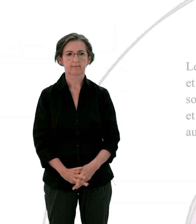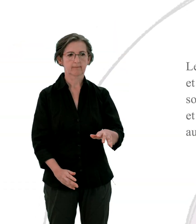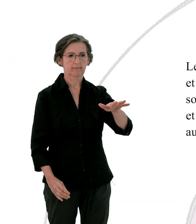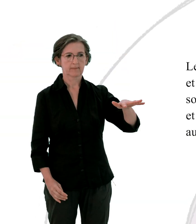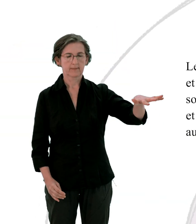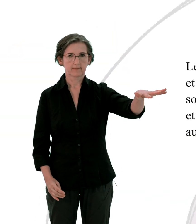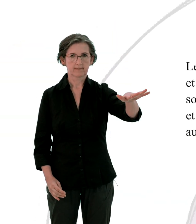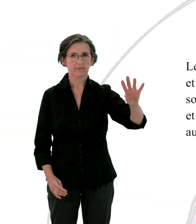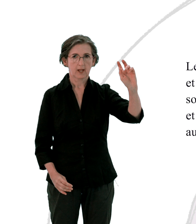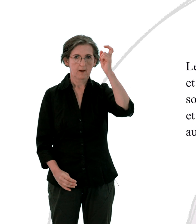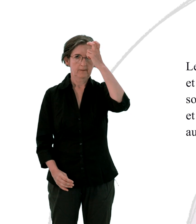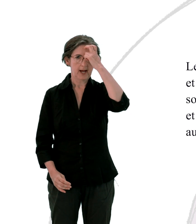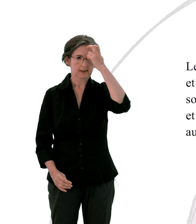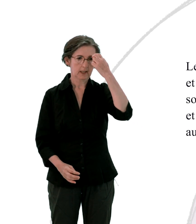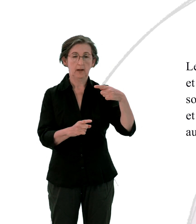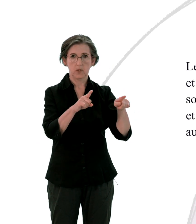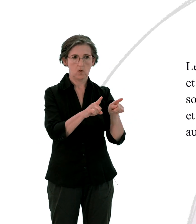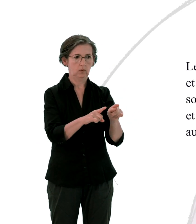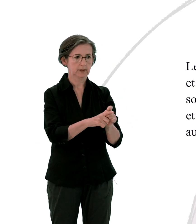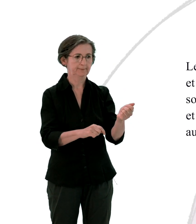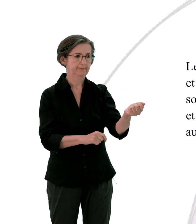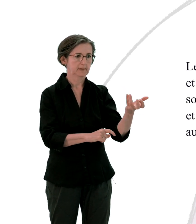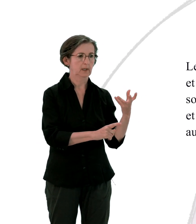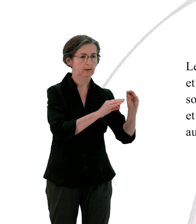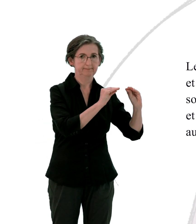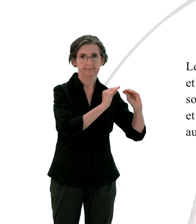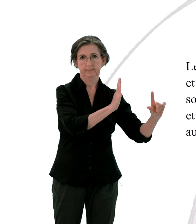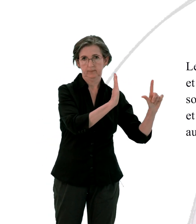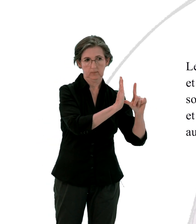Les pharisiens et quelques maîtres de la loi sont venus de Jérusalem.